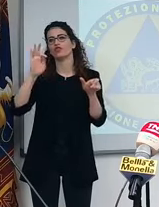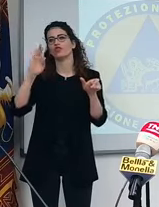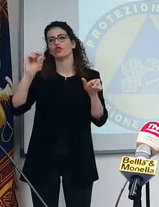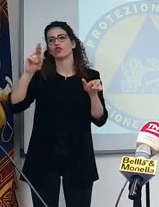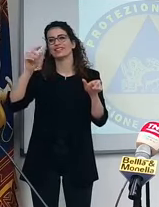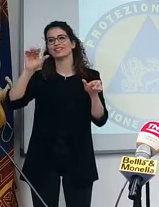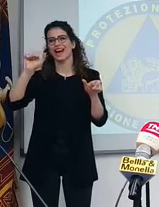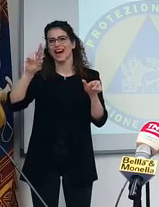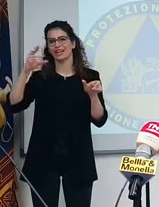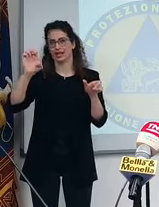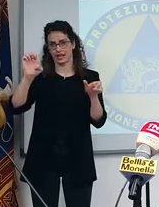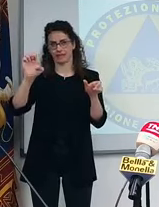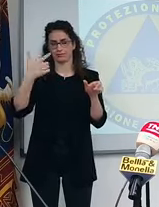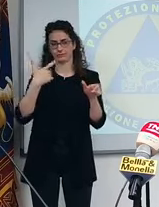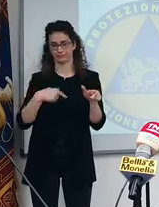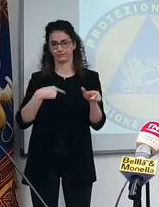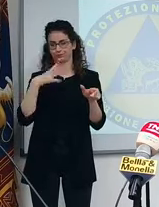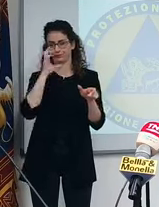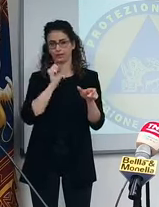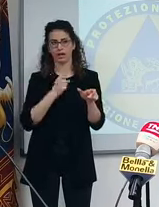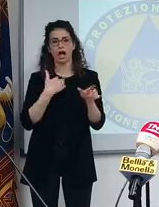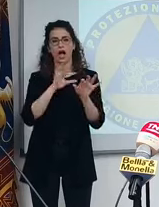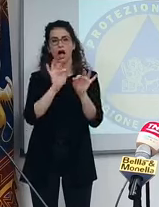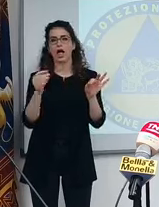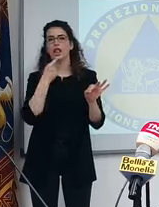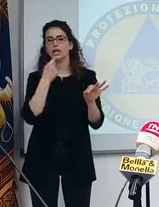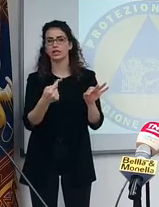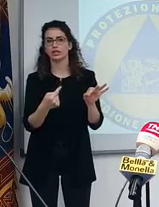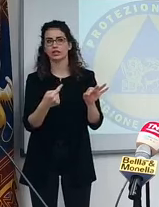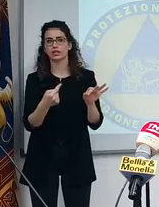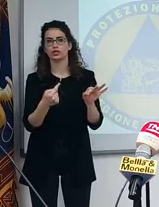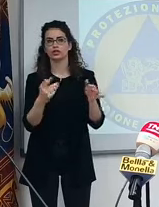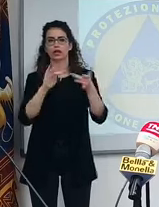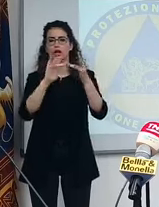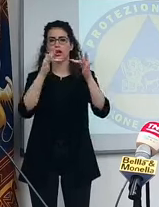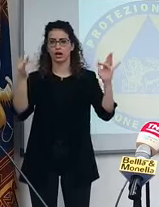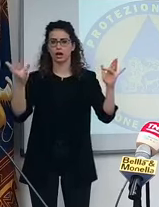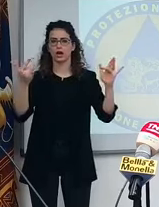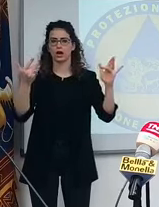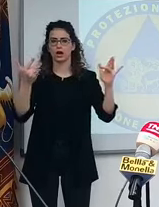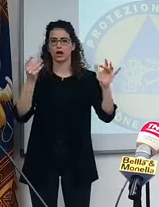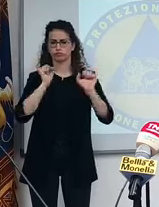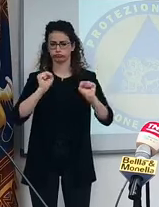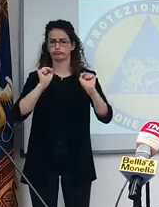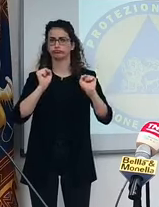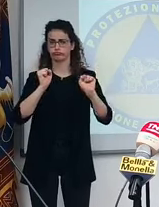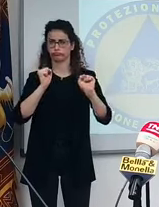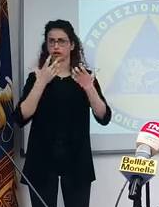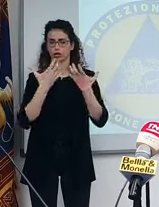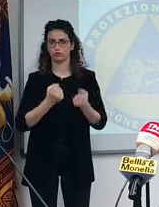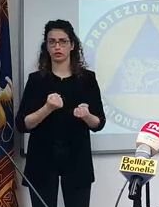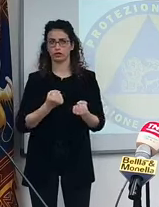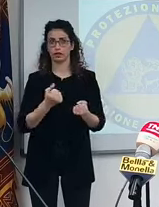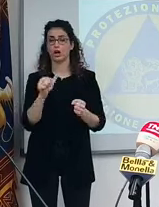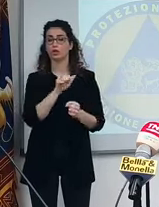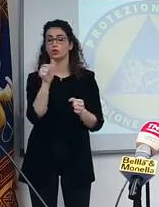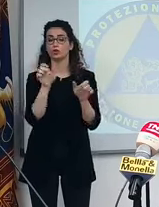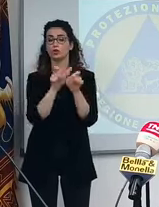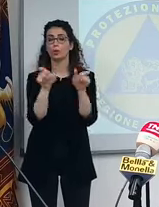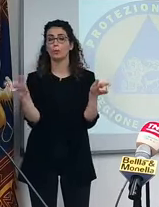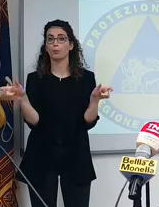sito. Altri dicono, accettano, il portale accetta la forzatura soltanto per le persone